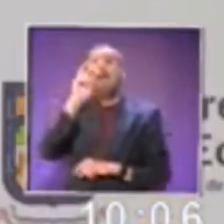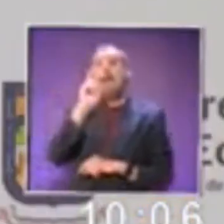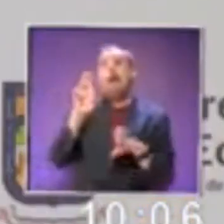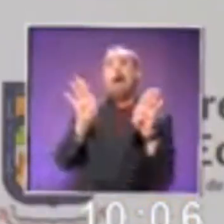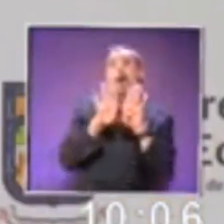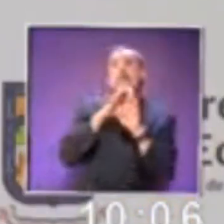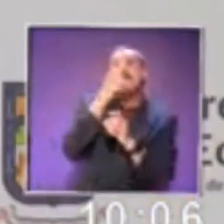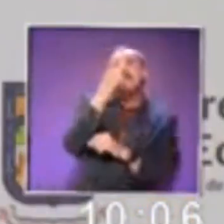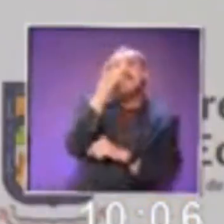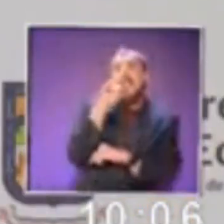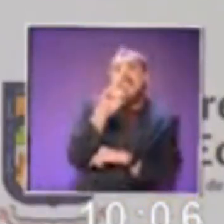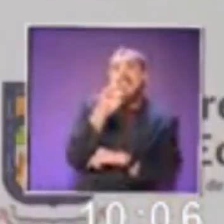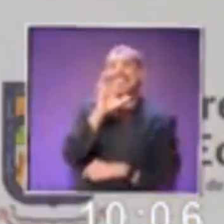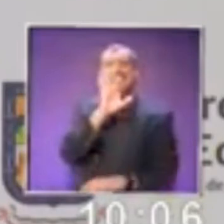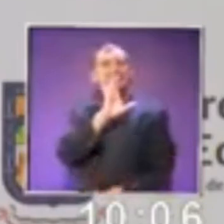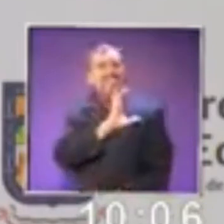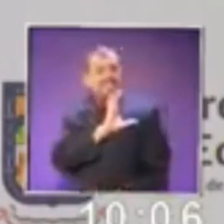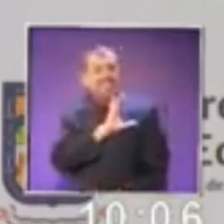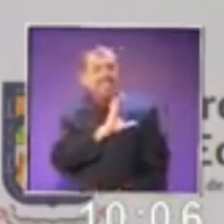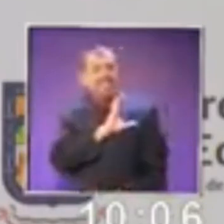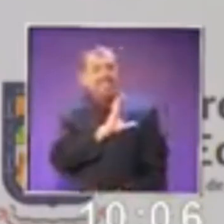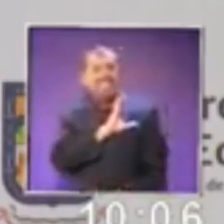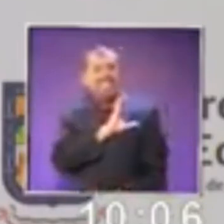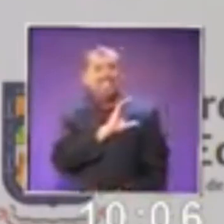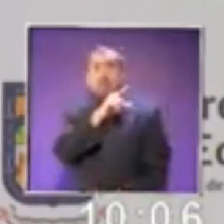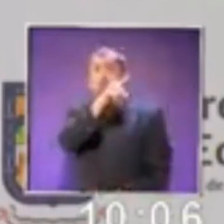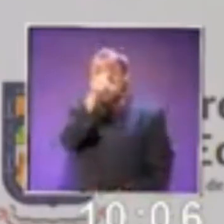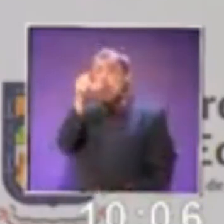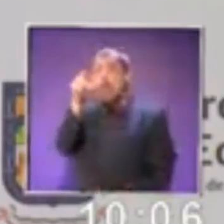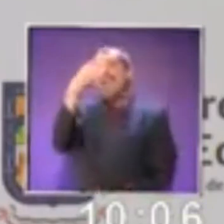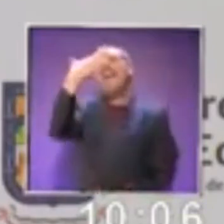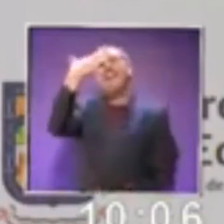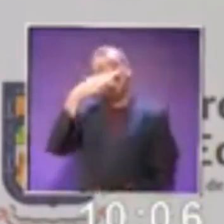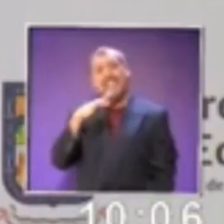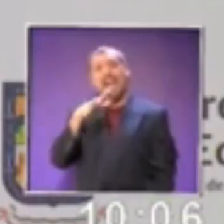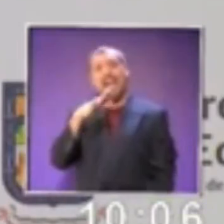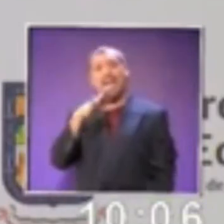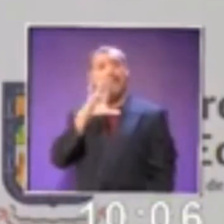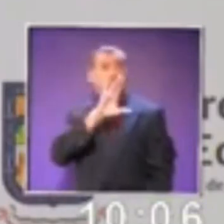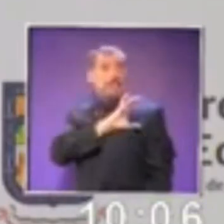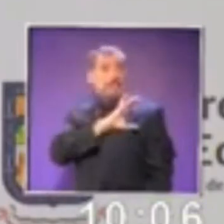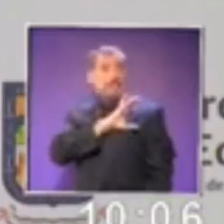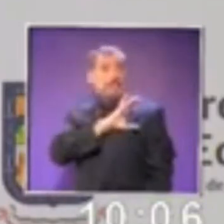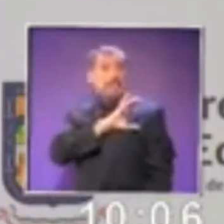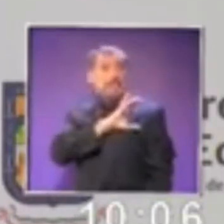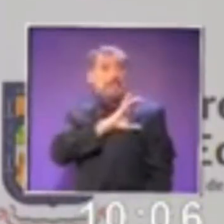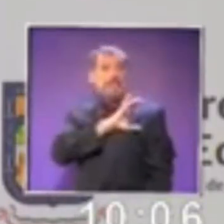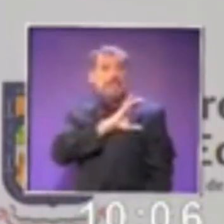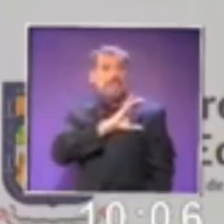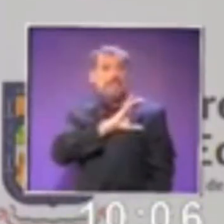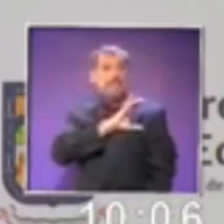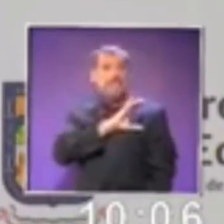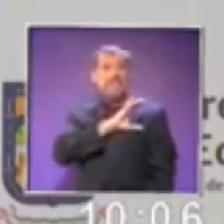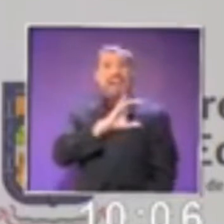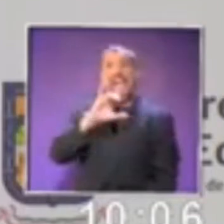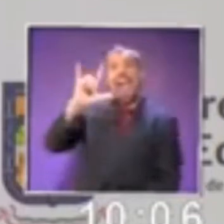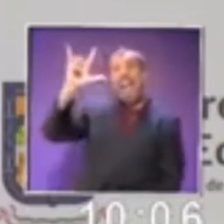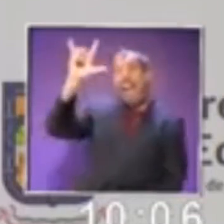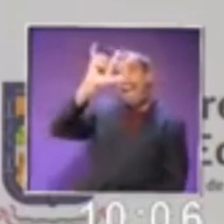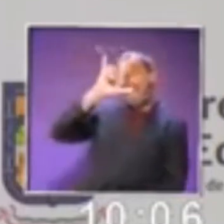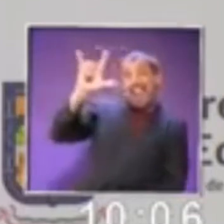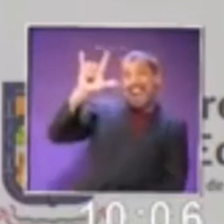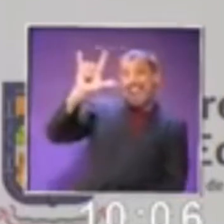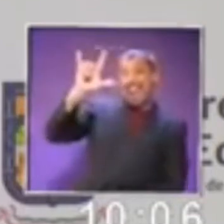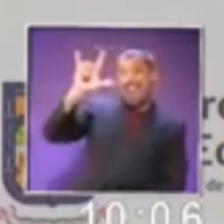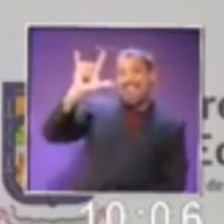se dice el te quiero. Que, bueno, muchos de ustedes saben que en inglés usamos la palabra de I love